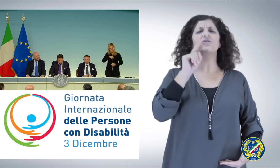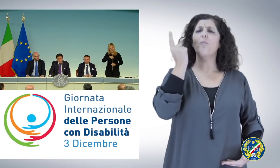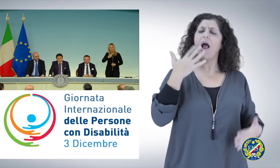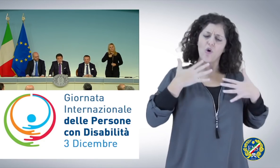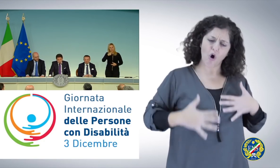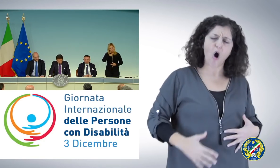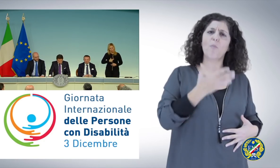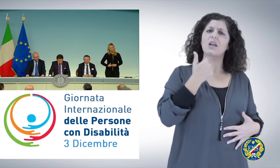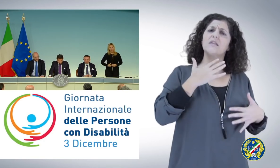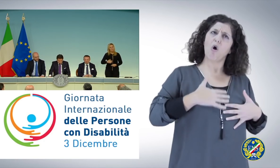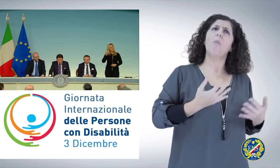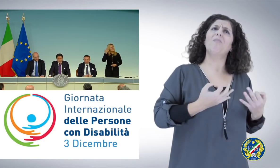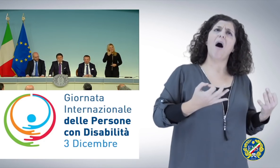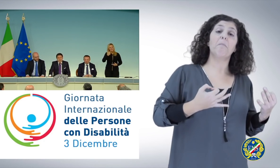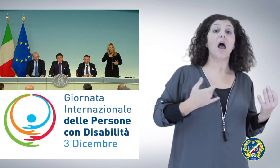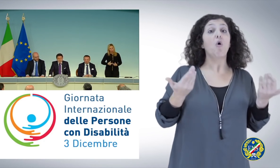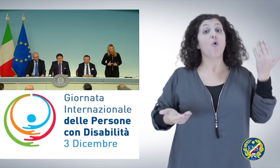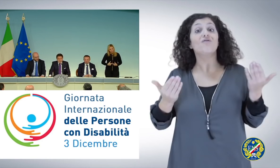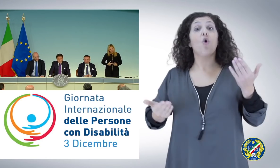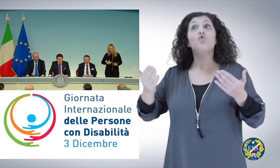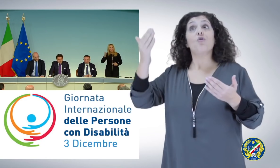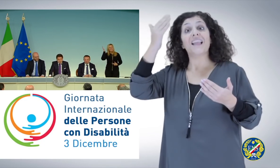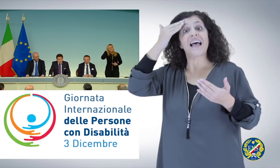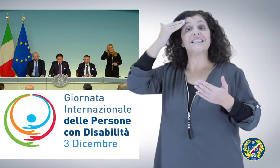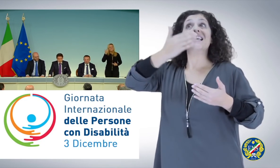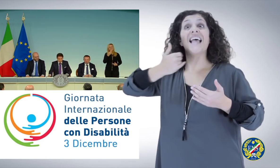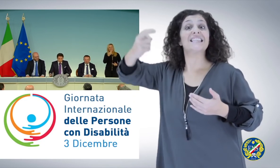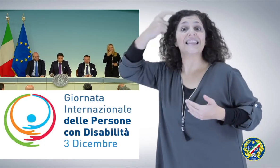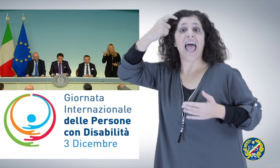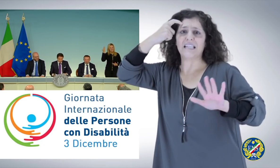corpo senza corpo che una testa senza testa buon lavoro